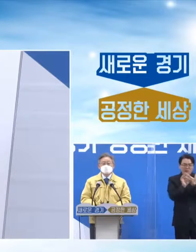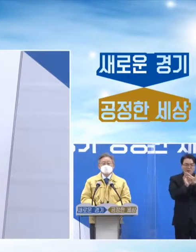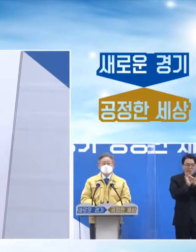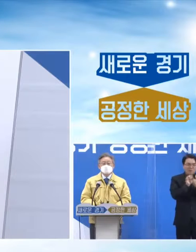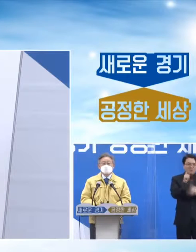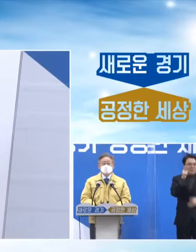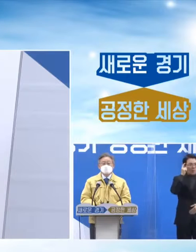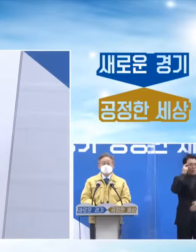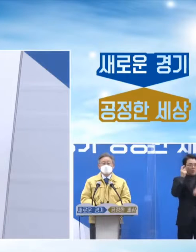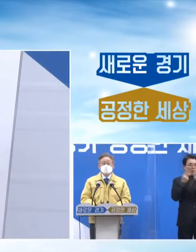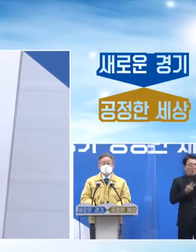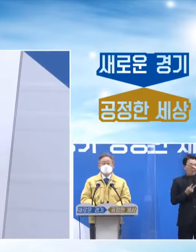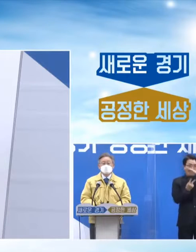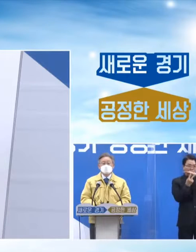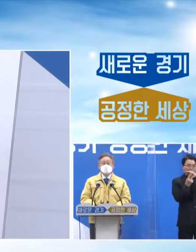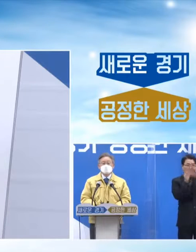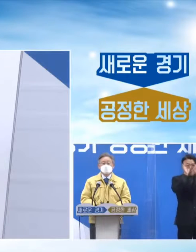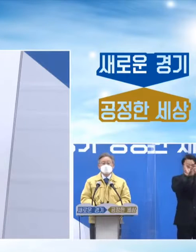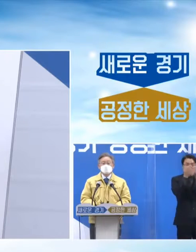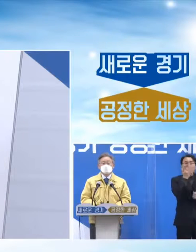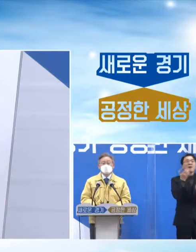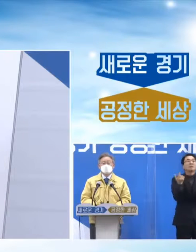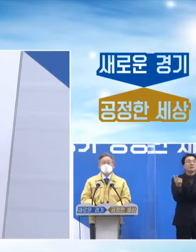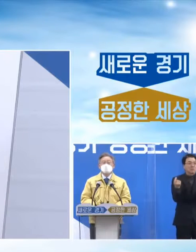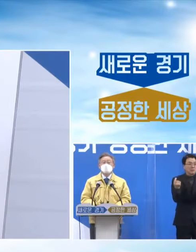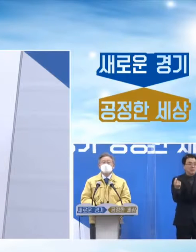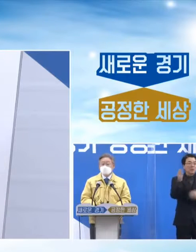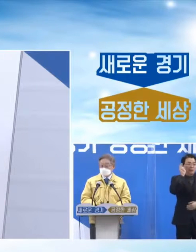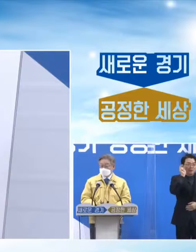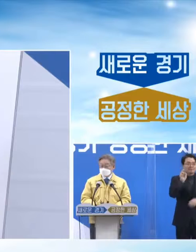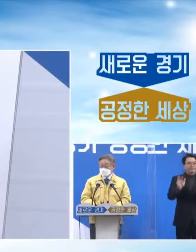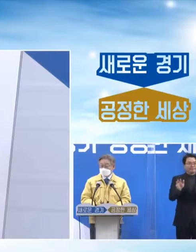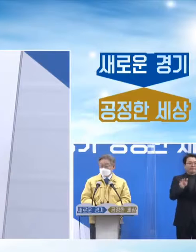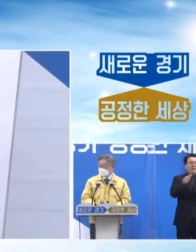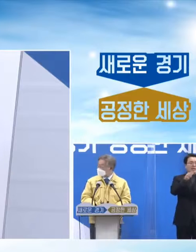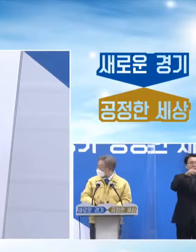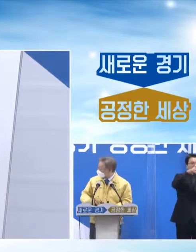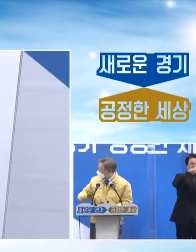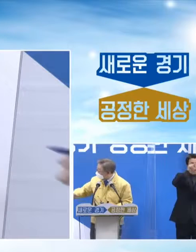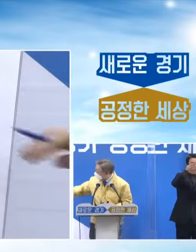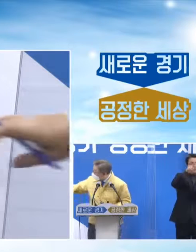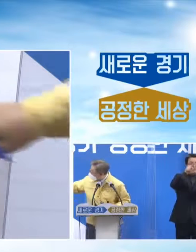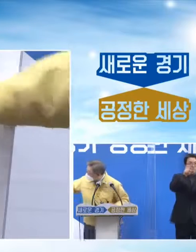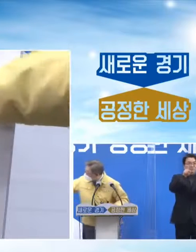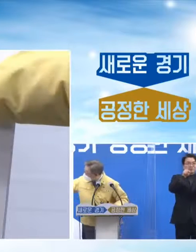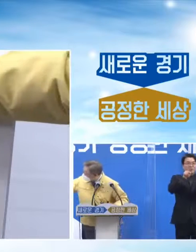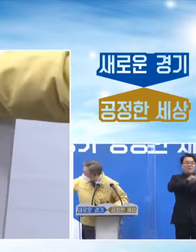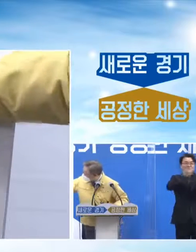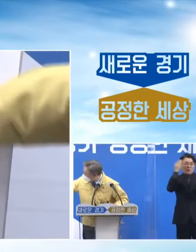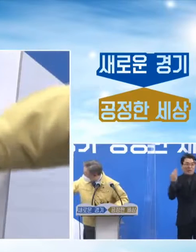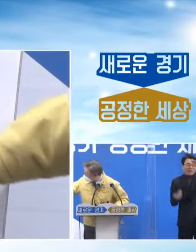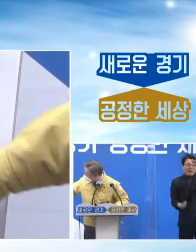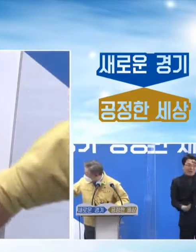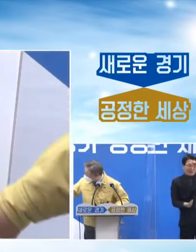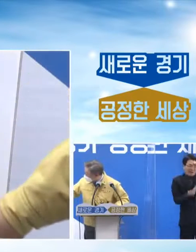지금 3차 유행을 정점을 지나서 지금 보시는 것처럼 이렇게